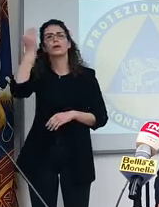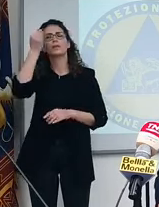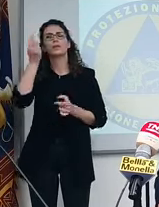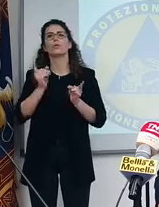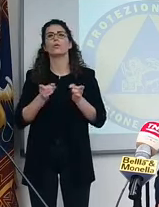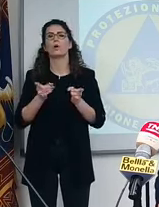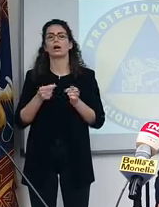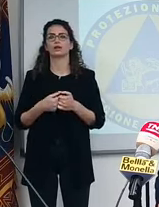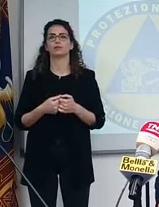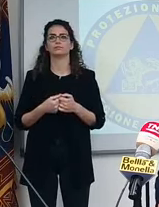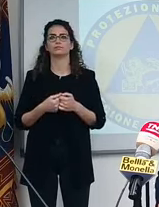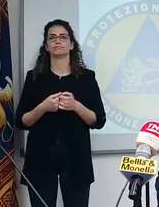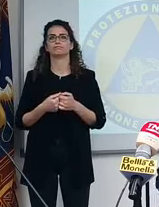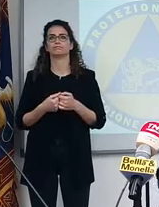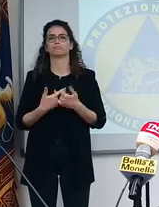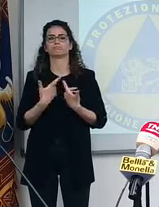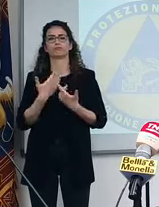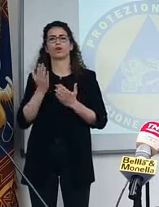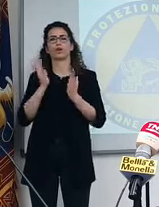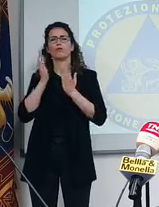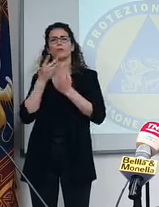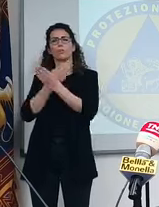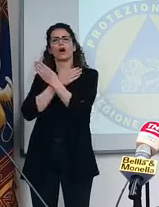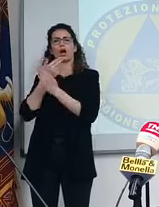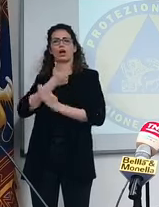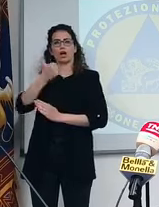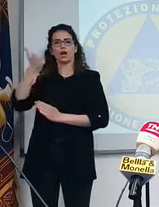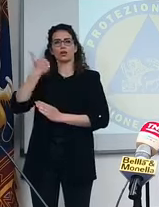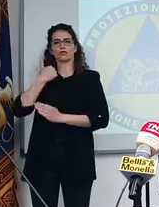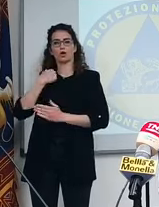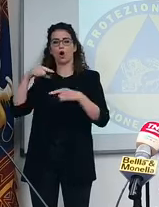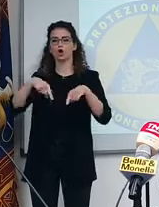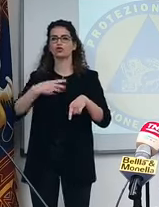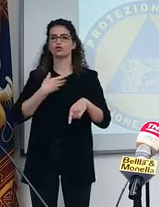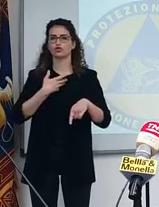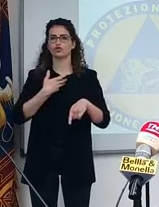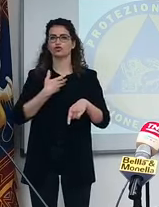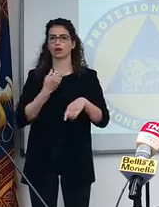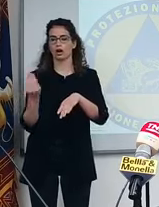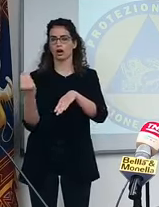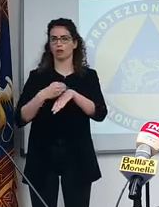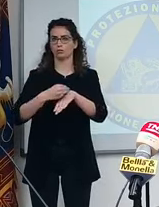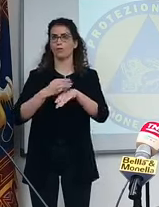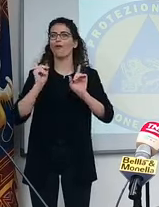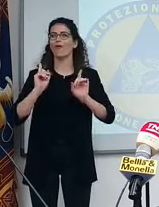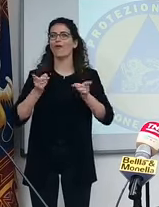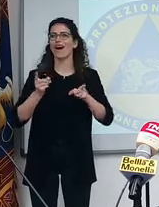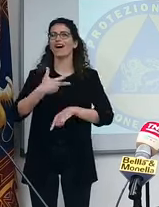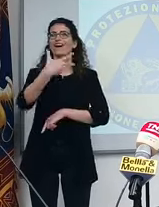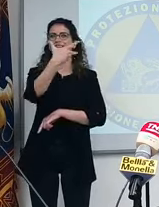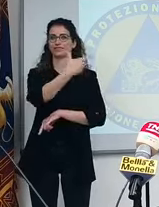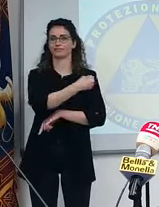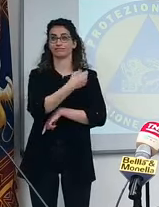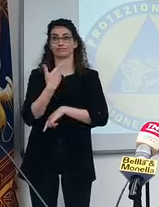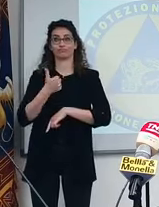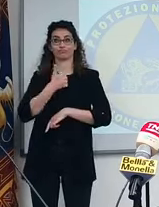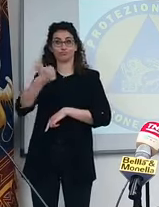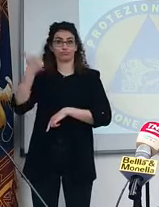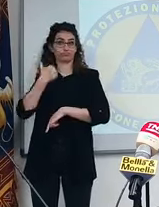anche che rispetto al maggio dell'anno scorso noi oggi abbiamo qualcosa in più. Le vaccinazioni non c'erano allora.